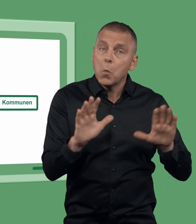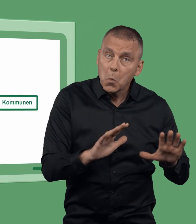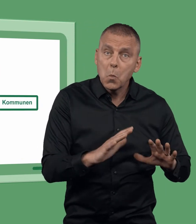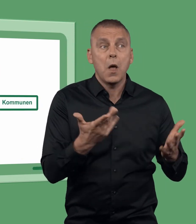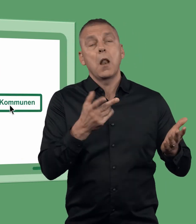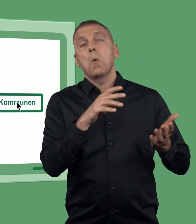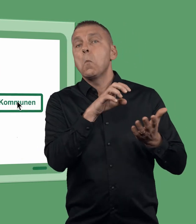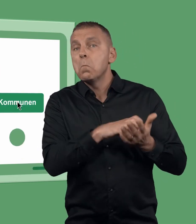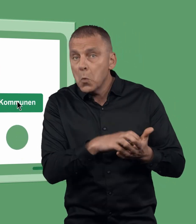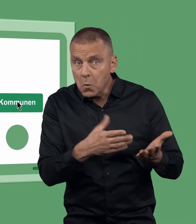sjukvården eller kommunen.